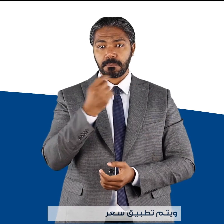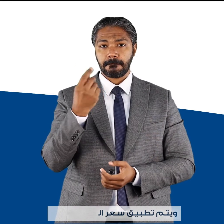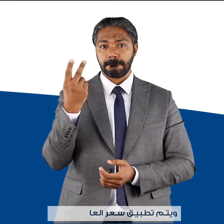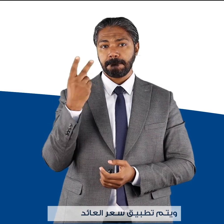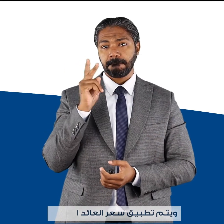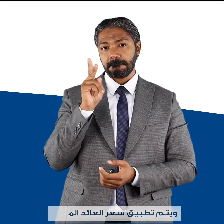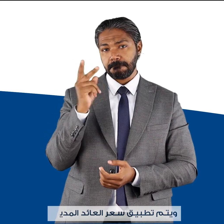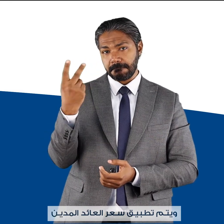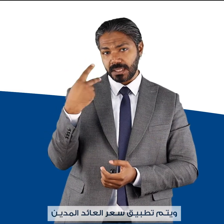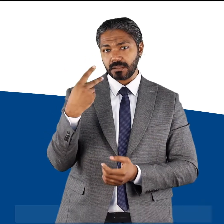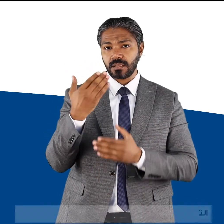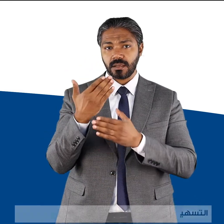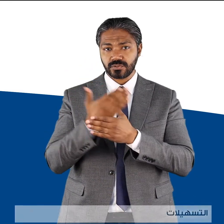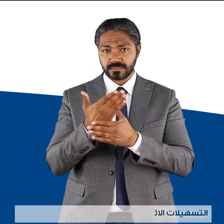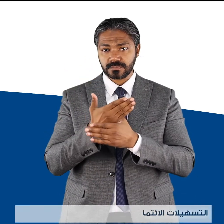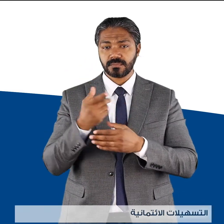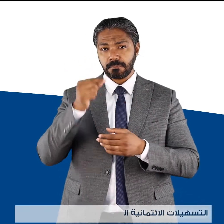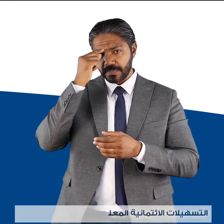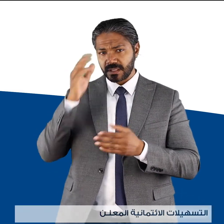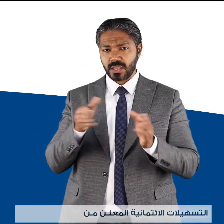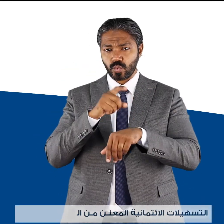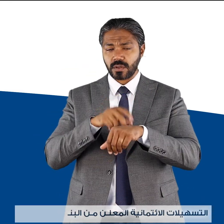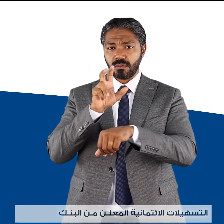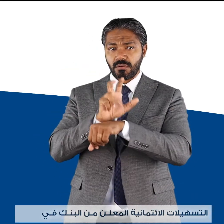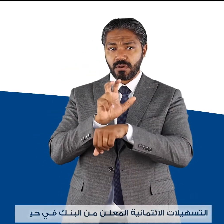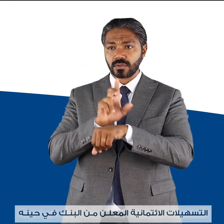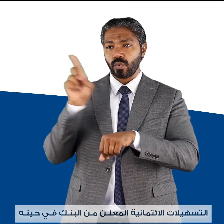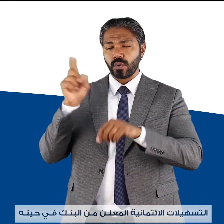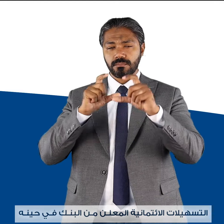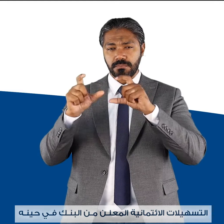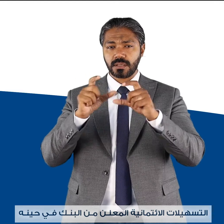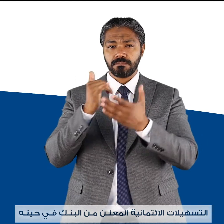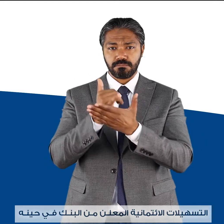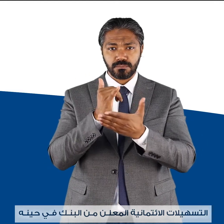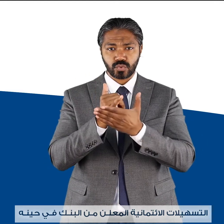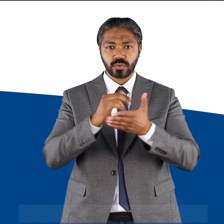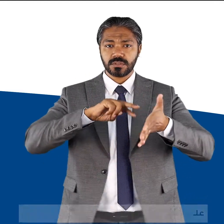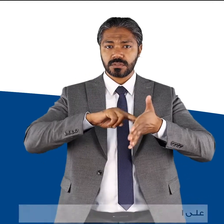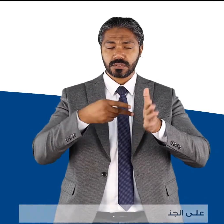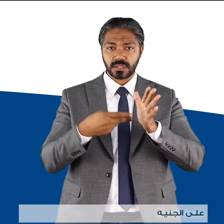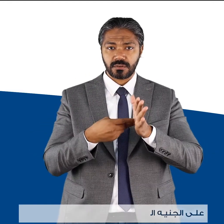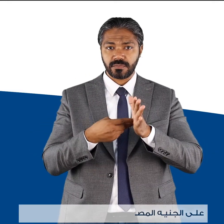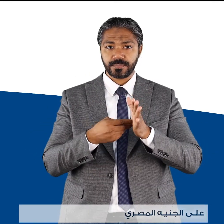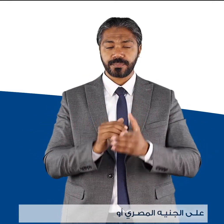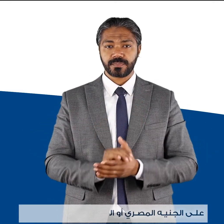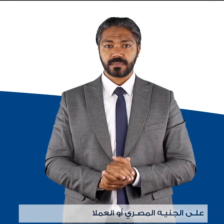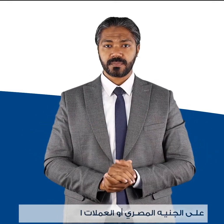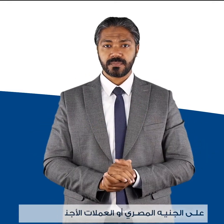العائد المدين على التسهيلات الاعتمانية المعلن من البنك في حينه على الجنيه المصري أو